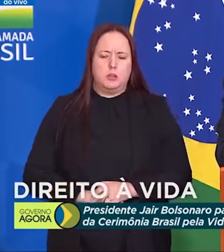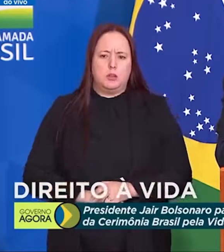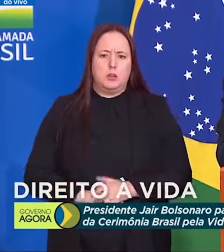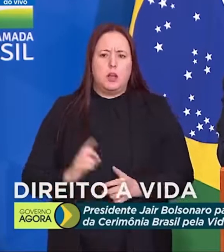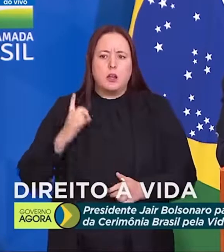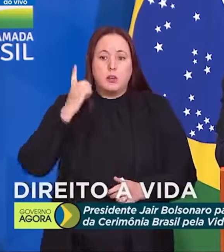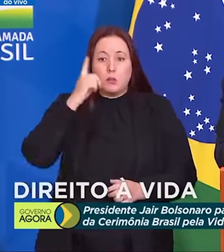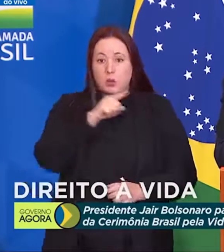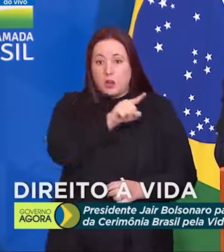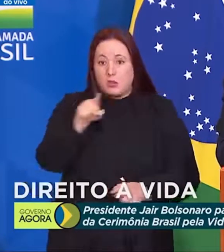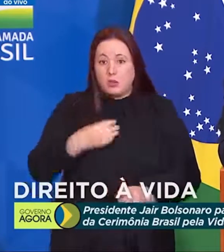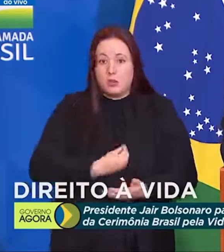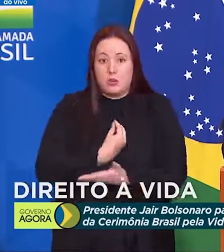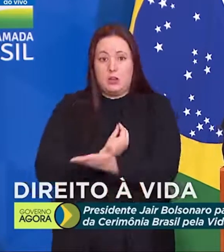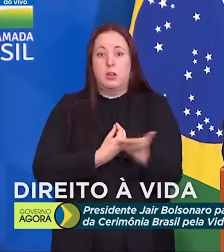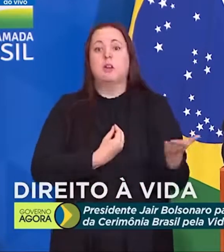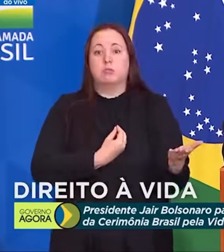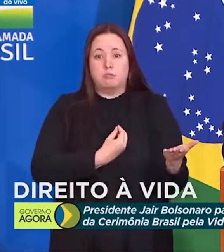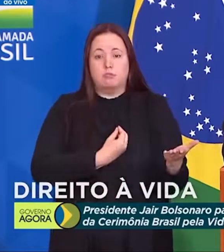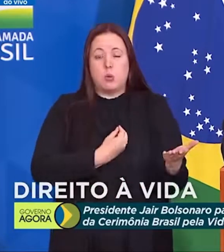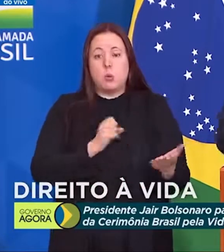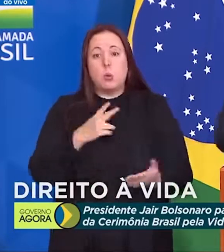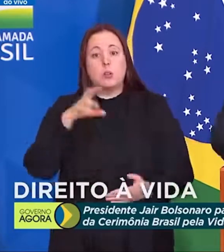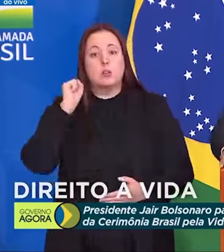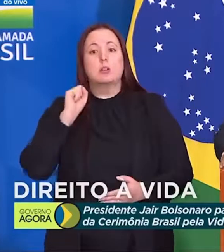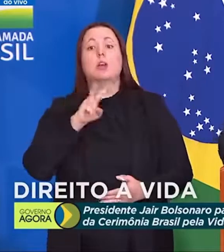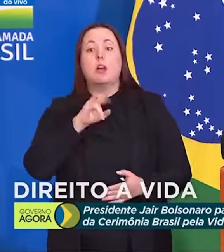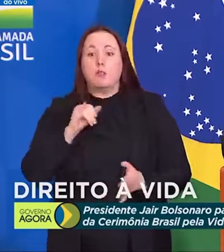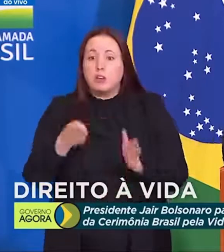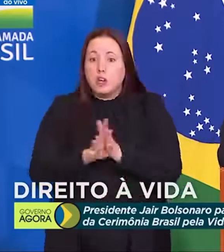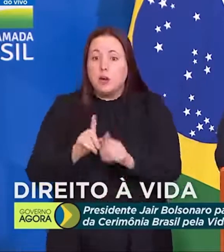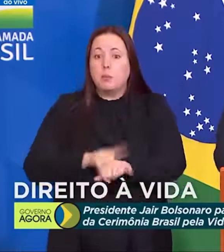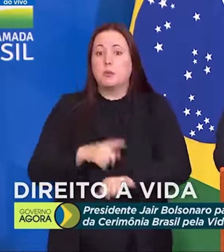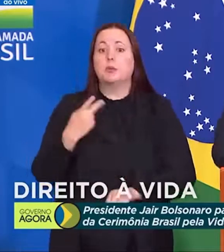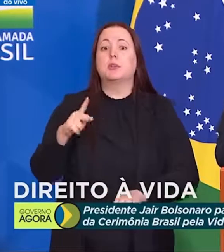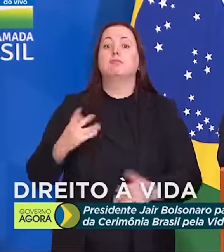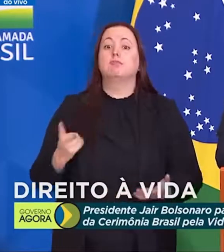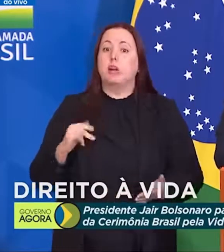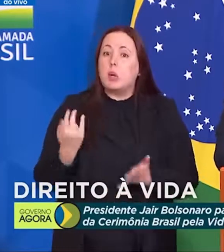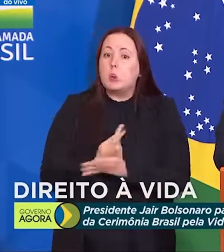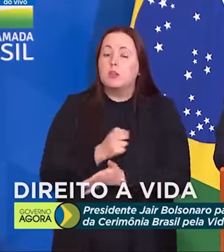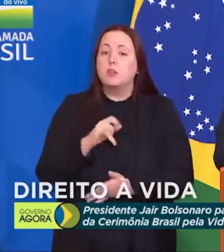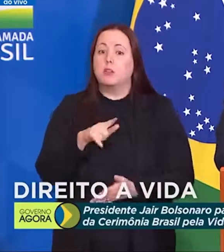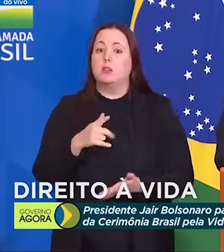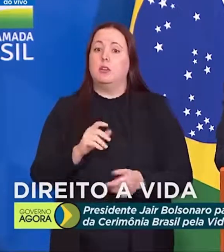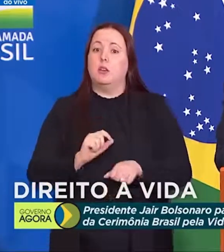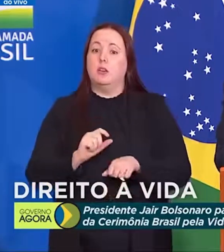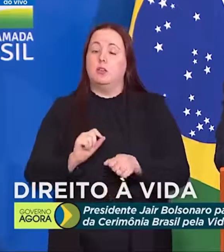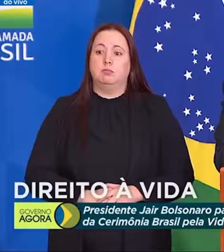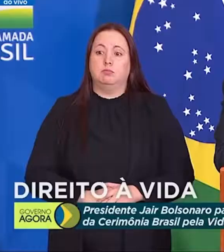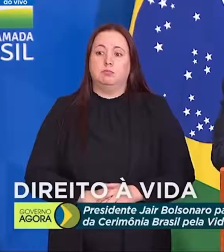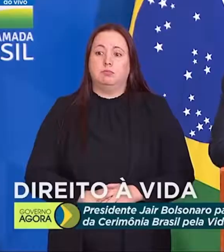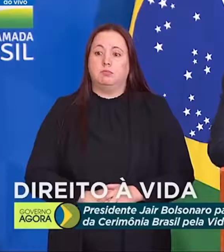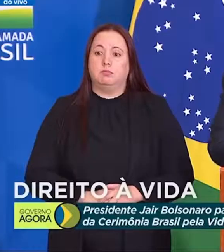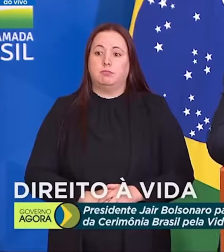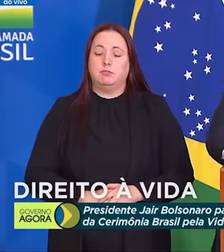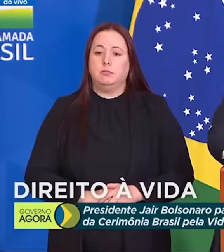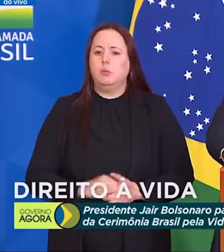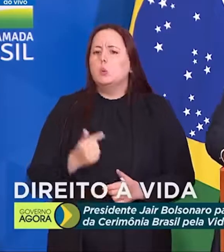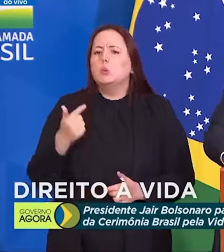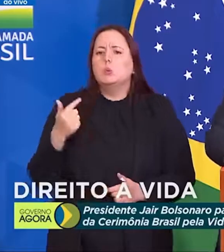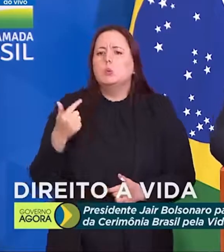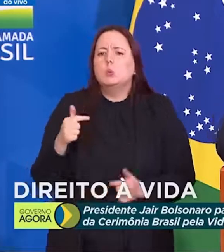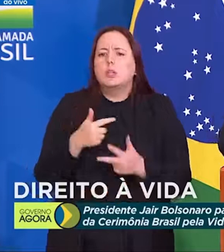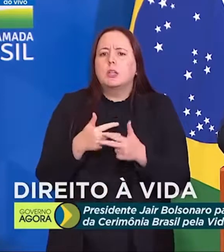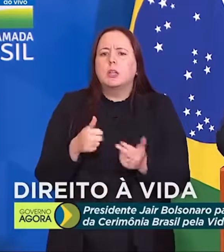Deputados que estão aqui, que, porventura, estejam nos ouvindo. Vai chegar a sua hora, se você não se indignar. Não existe